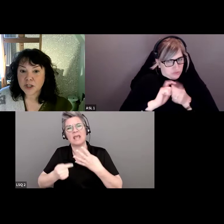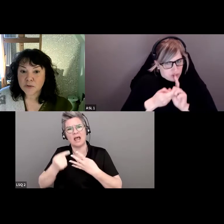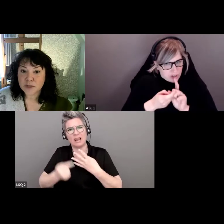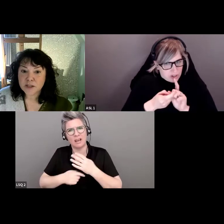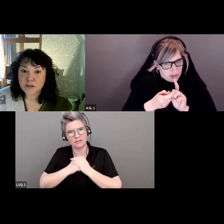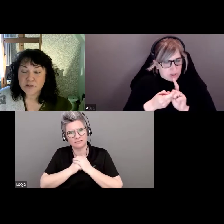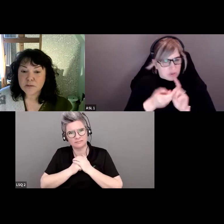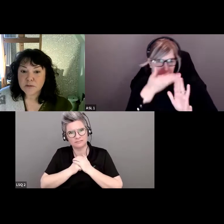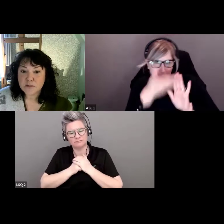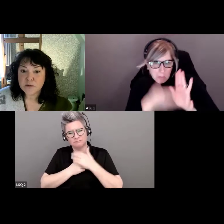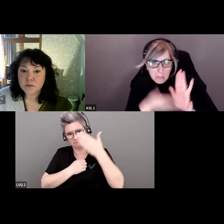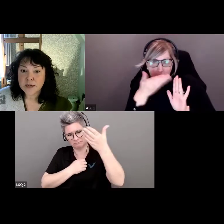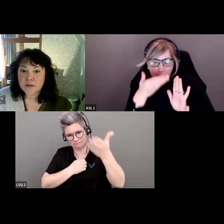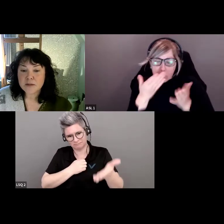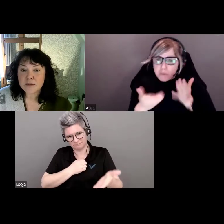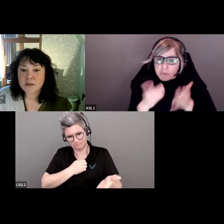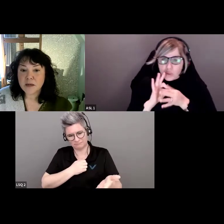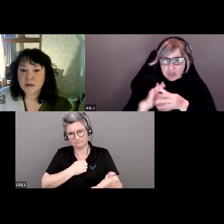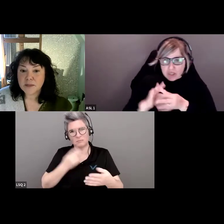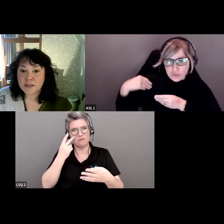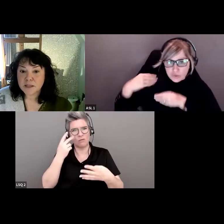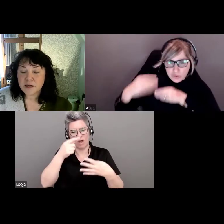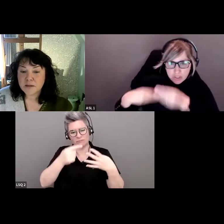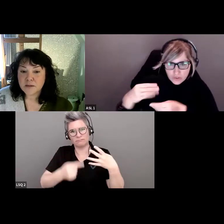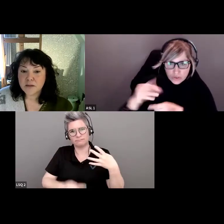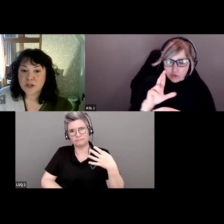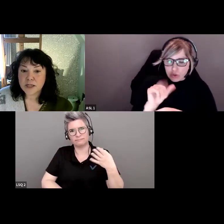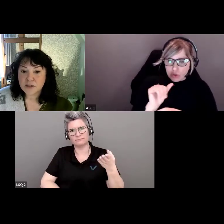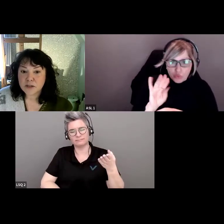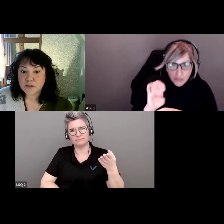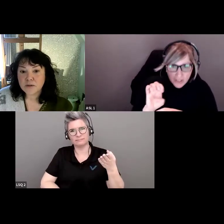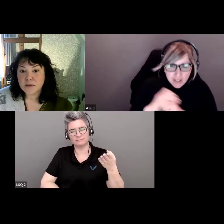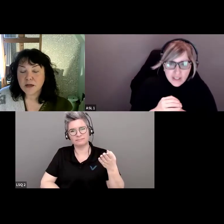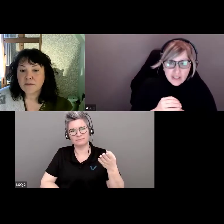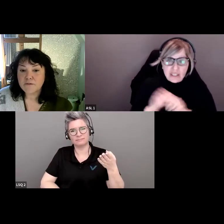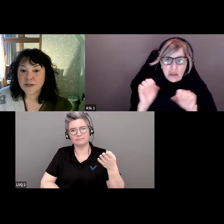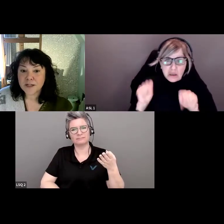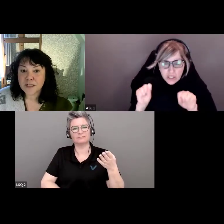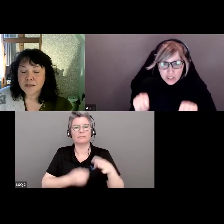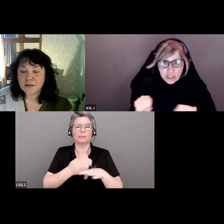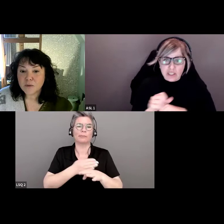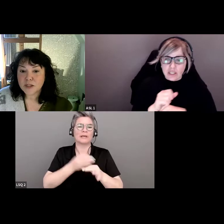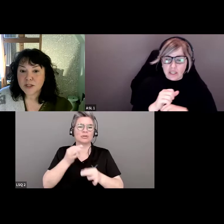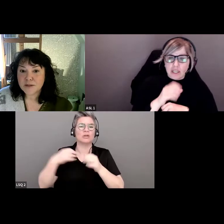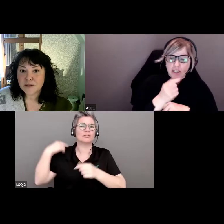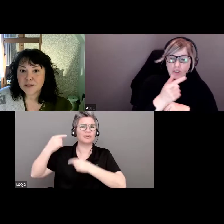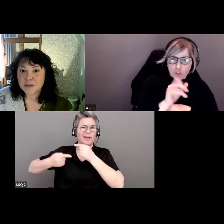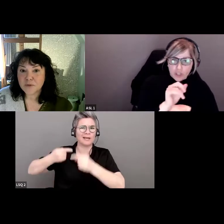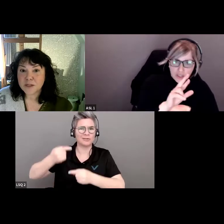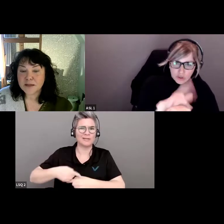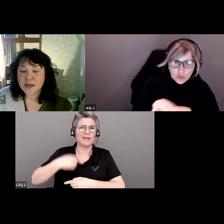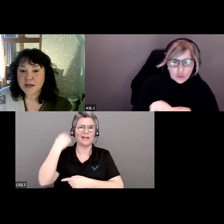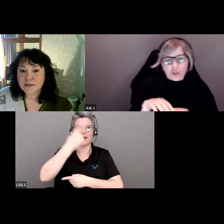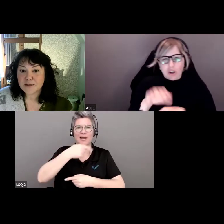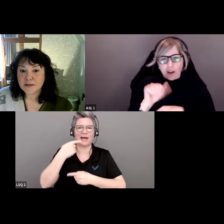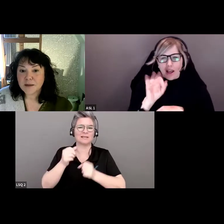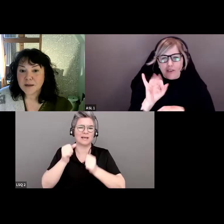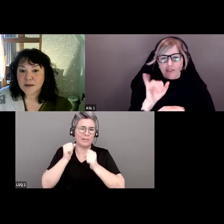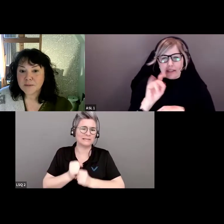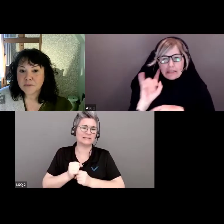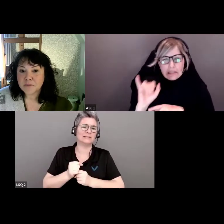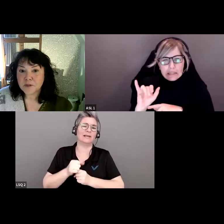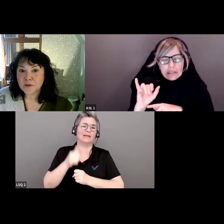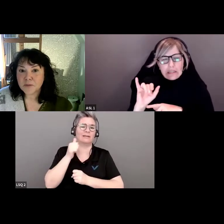Vous avez une liste de préjugés générationnels, race, capacité, gendre,